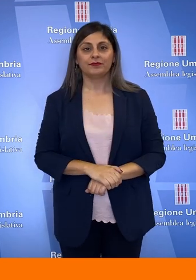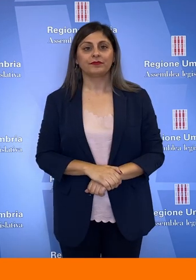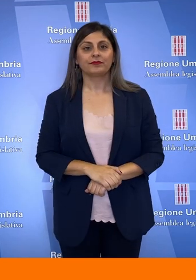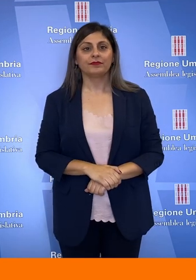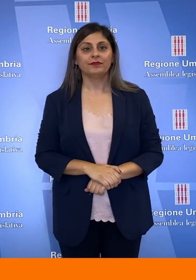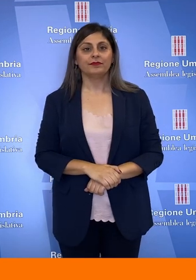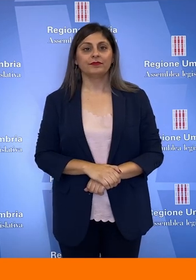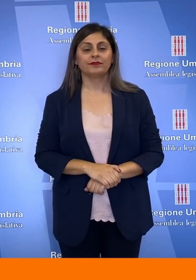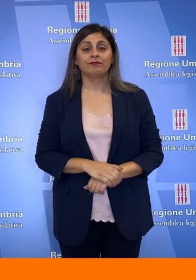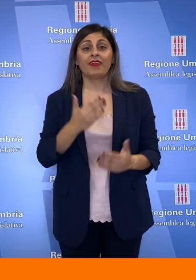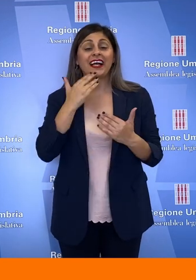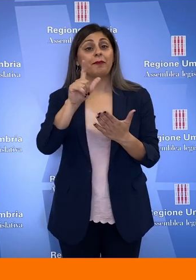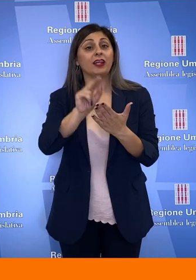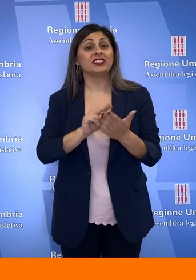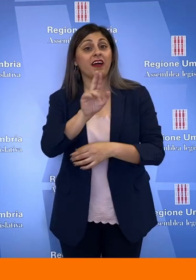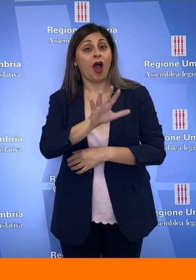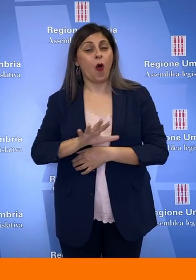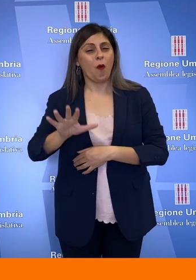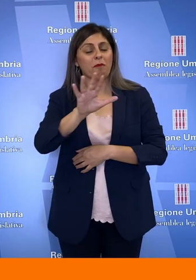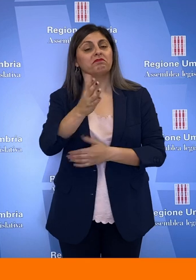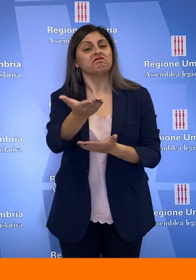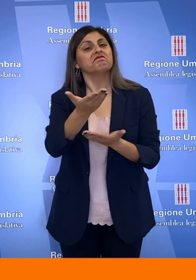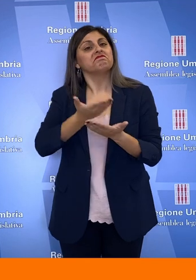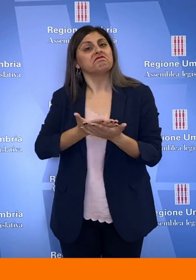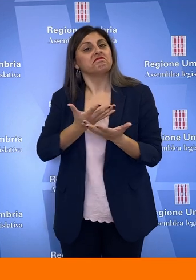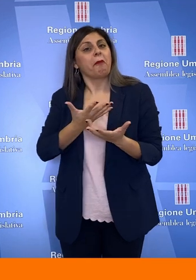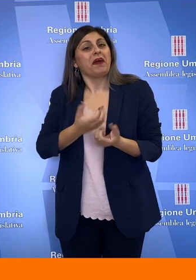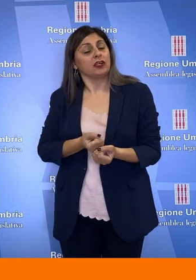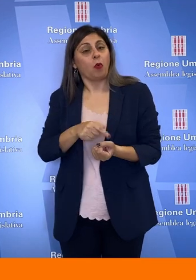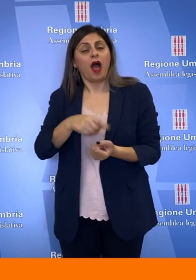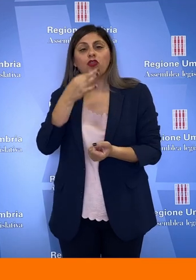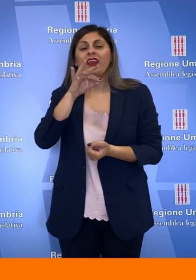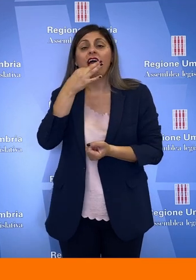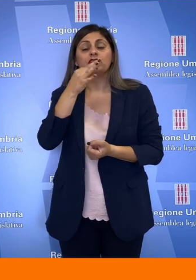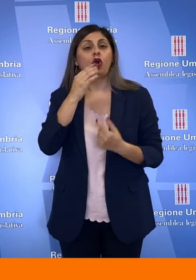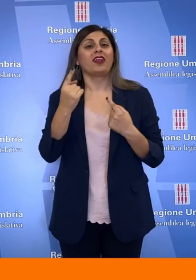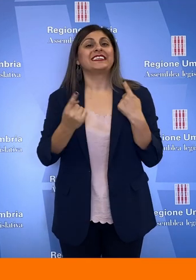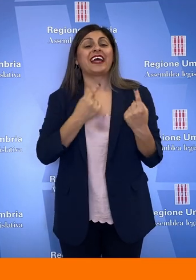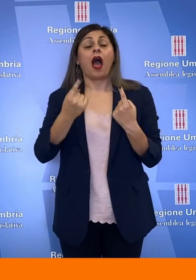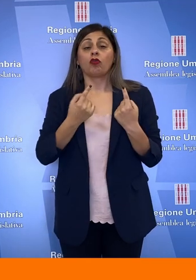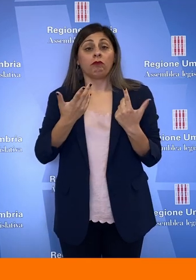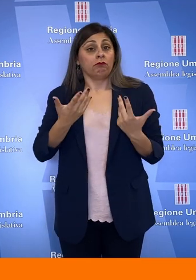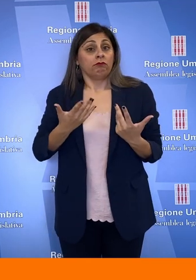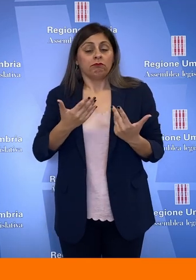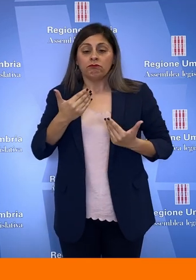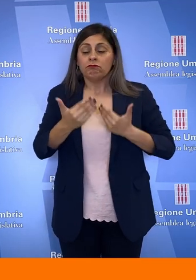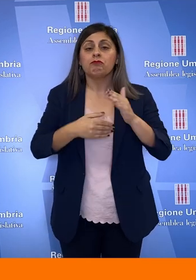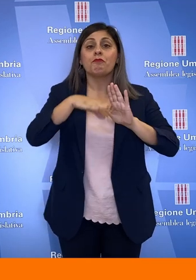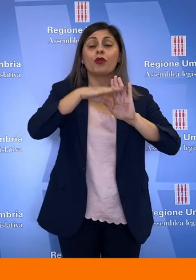L'Assemblea legislativa dell'Umbria ha preso atto della relazione sullo stato di attuazione del programma di